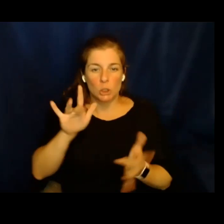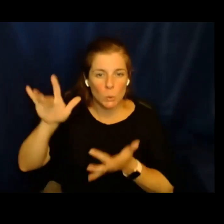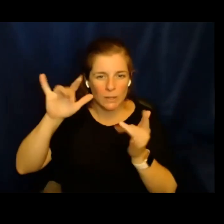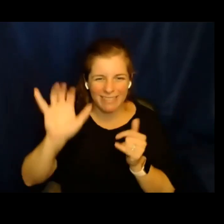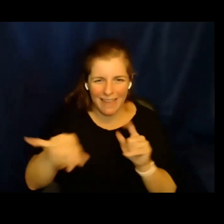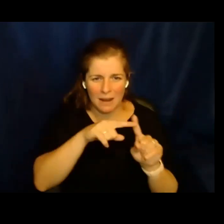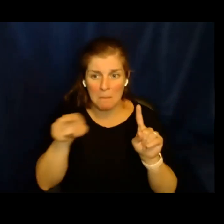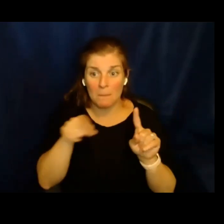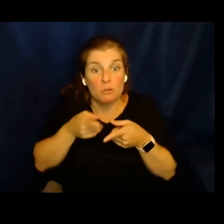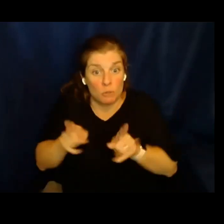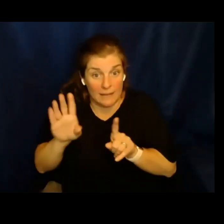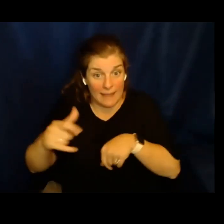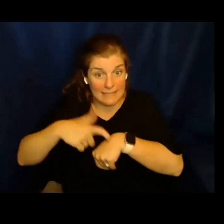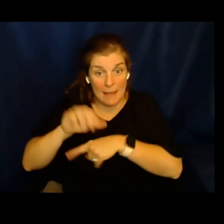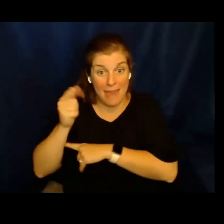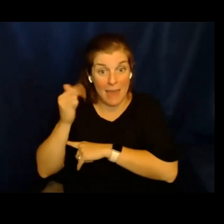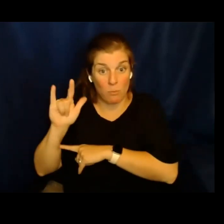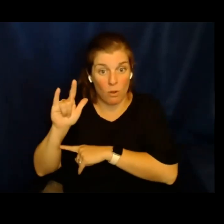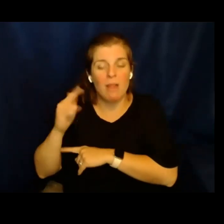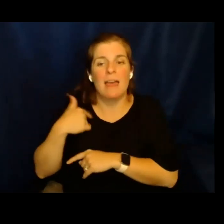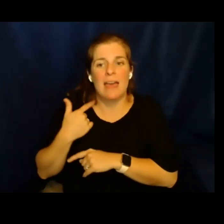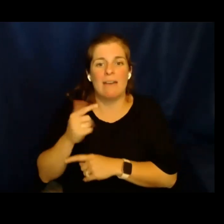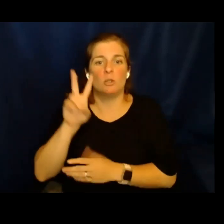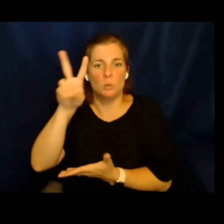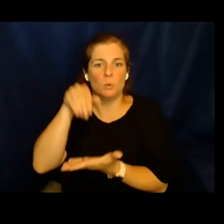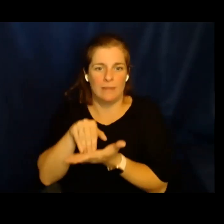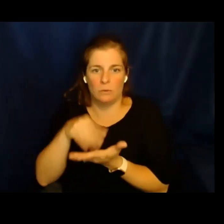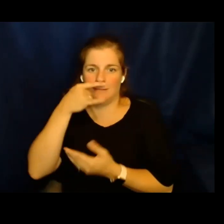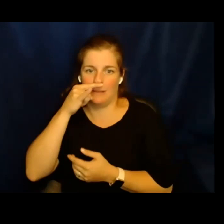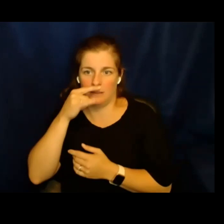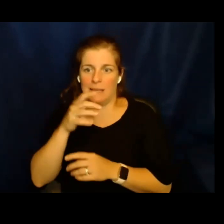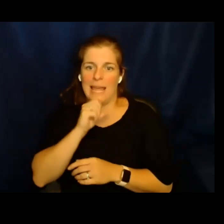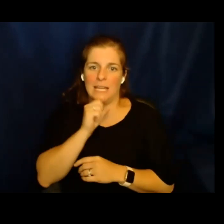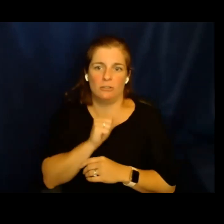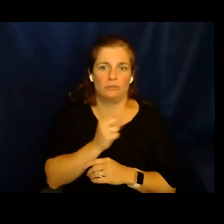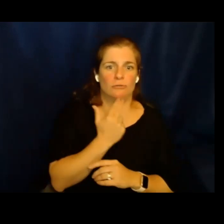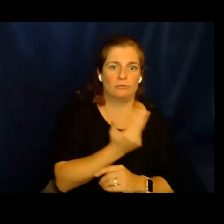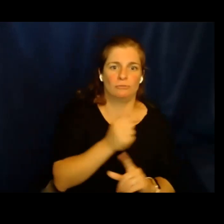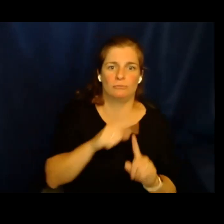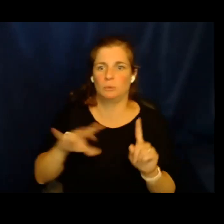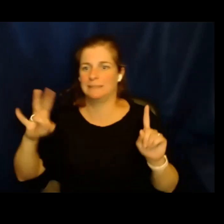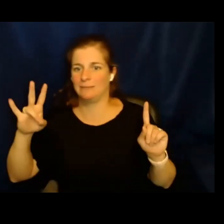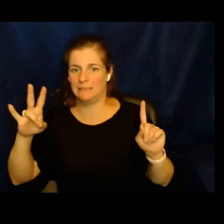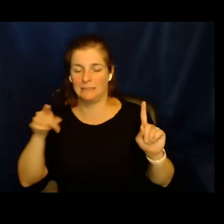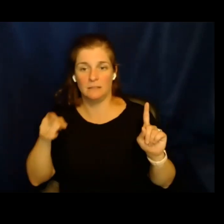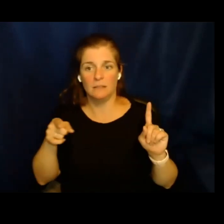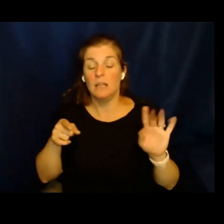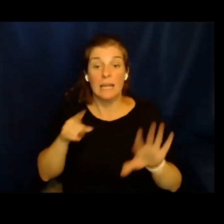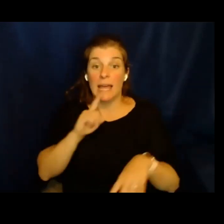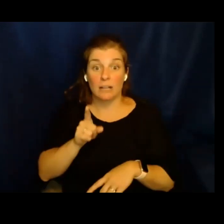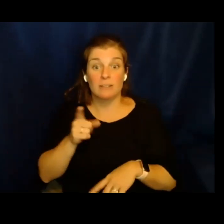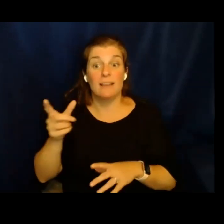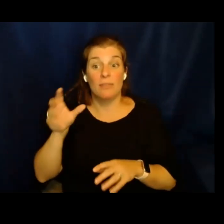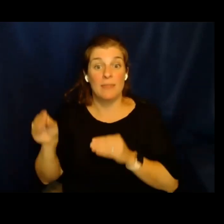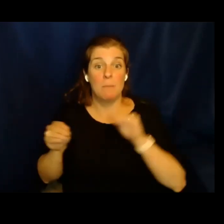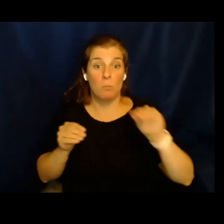Seus Partes apenas en abril, en ese momento había 2,000 niños de edades de 13 a 17 años de edad. Así que los chicos